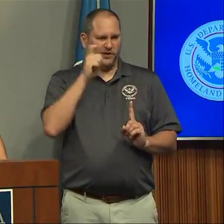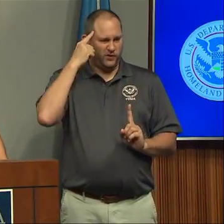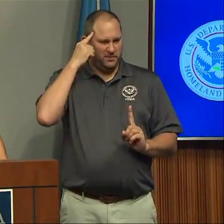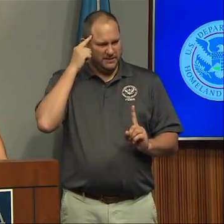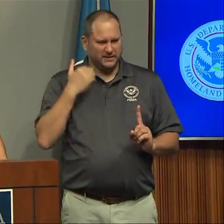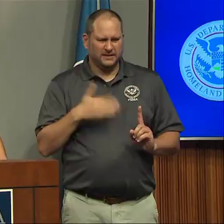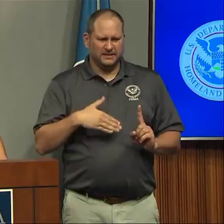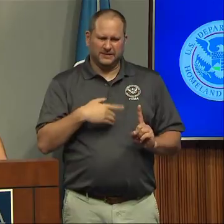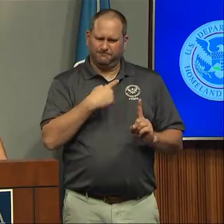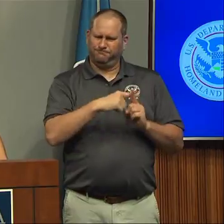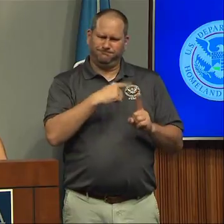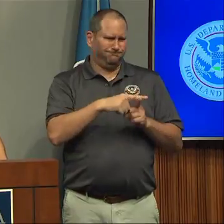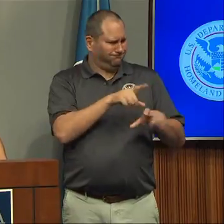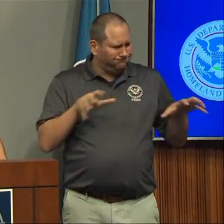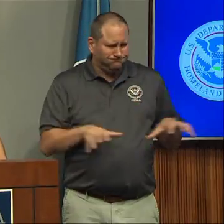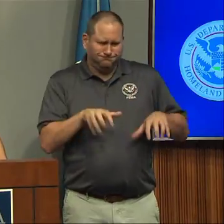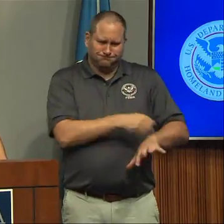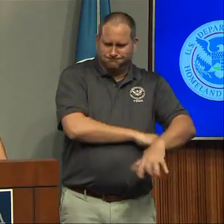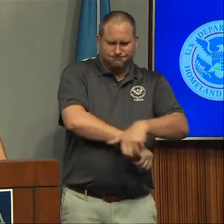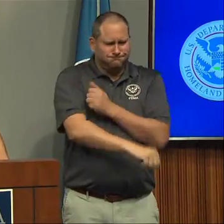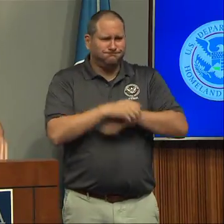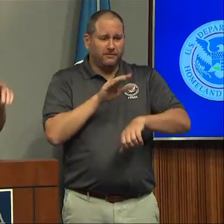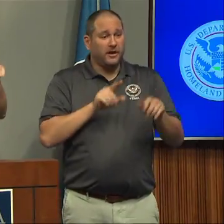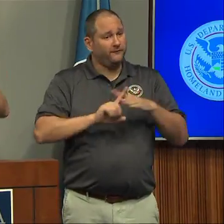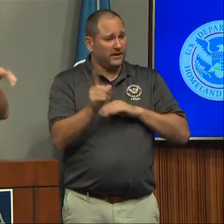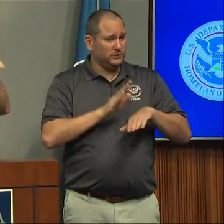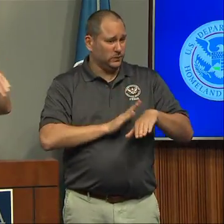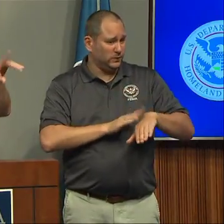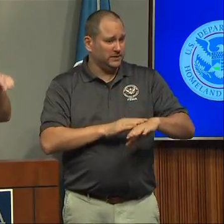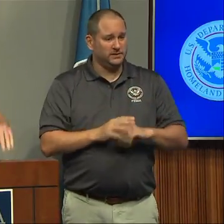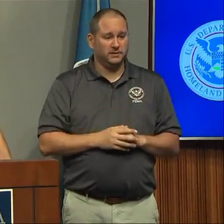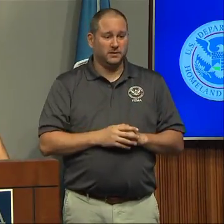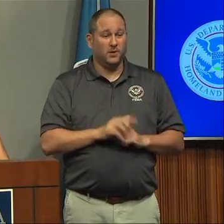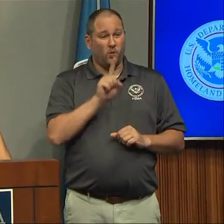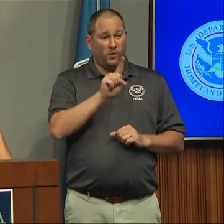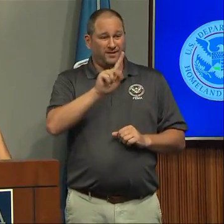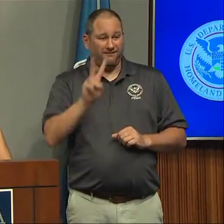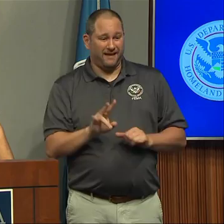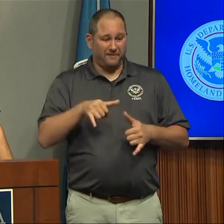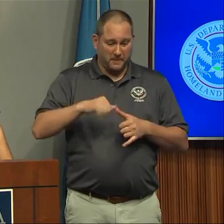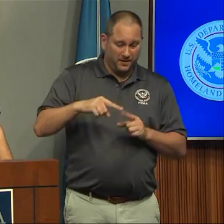Wir sind sicher, dass wir alle Menschen aus dem betroffenen 1,5-Meilen-Radius evakuiert haben.